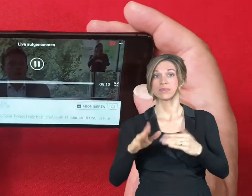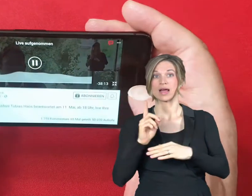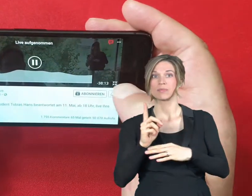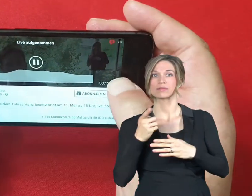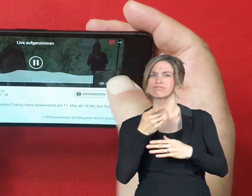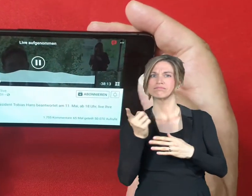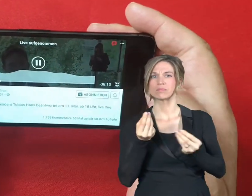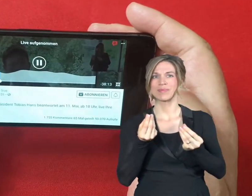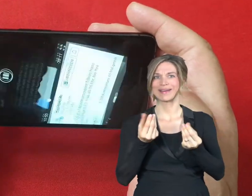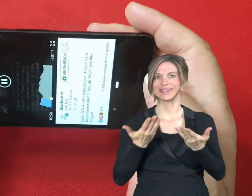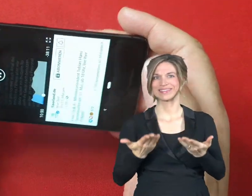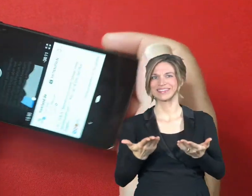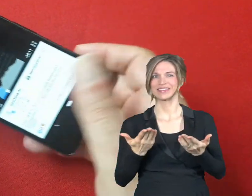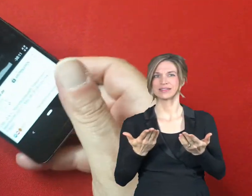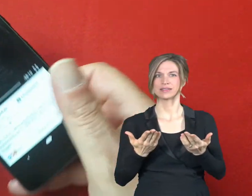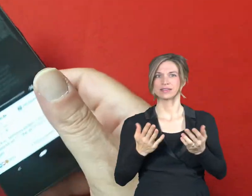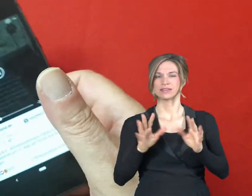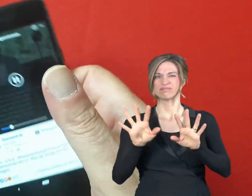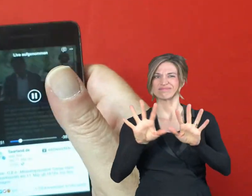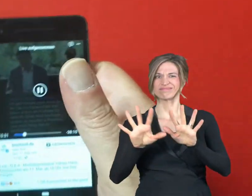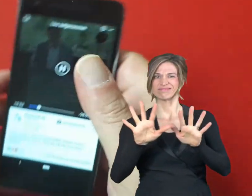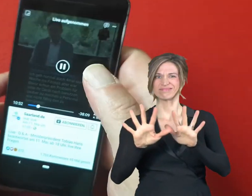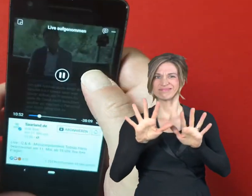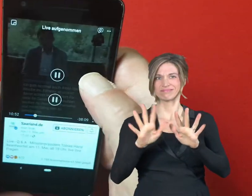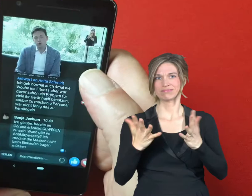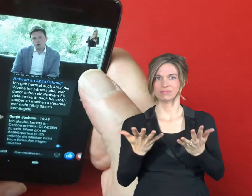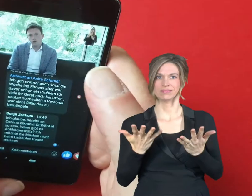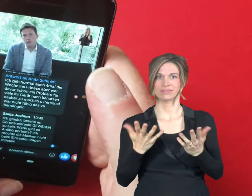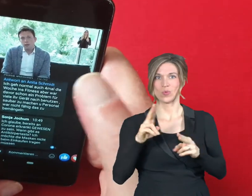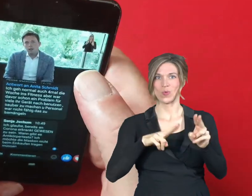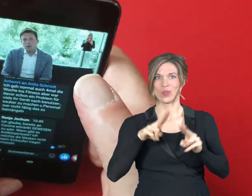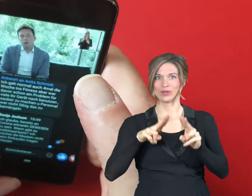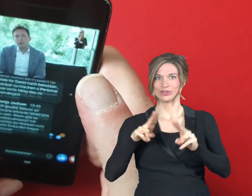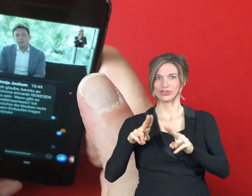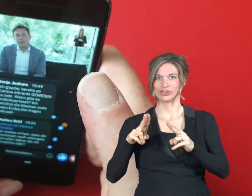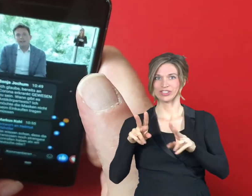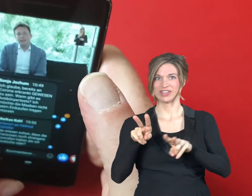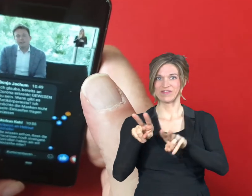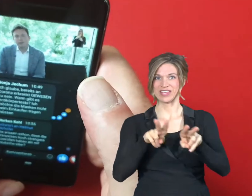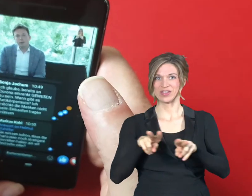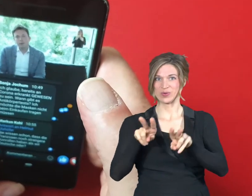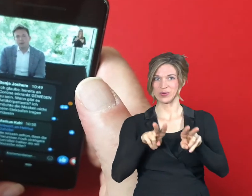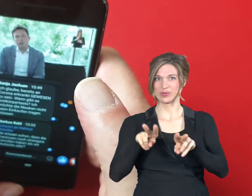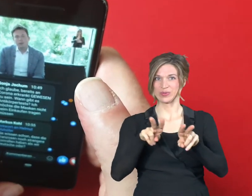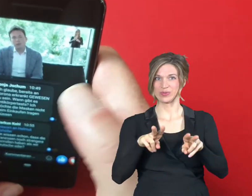es natürlich, es ist schon ein gewaltiger Unterschied, Videos zu sehen. So ist es hübsch.